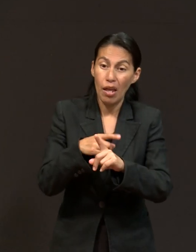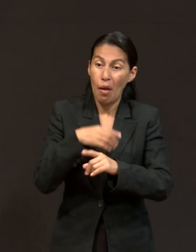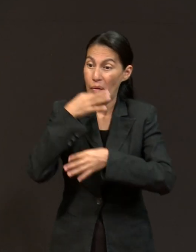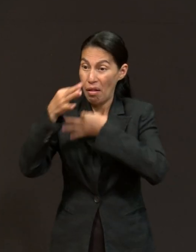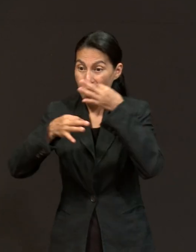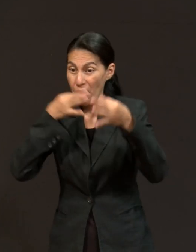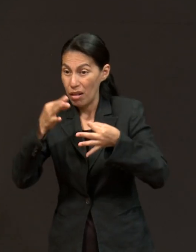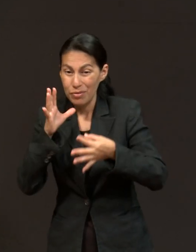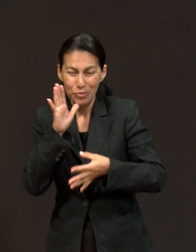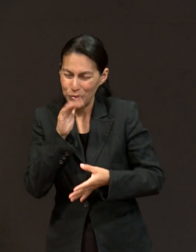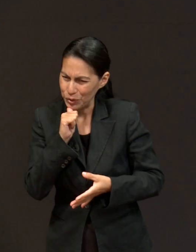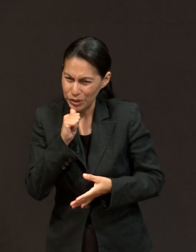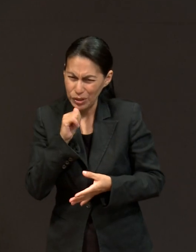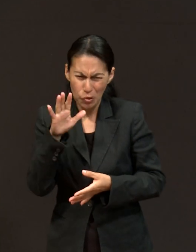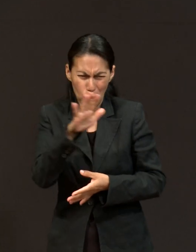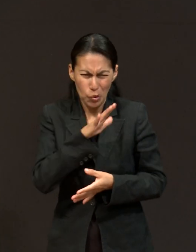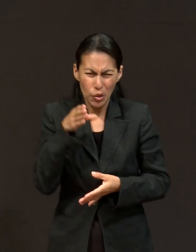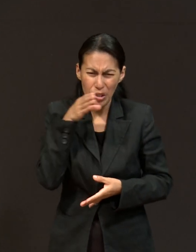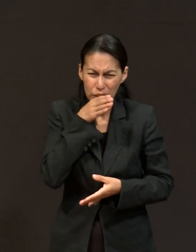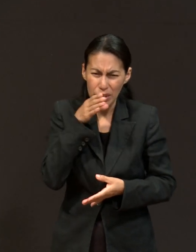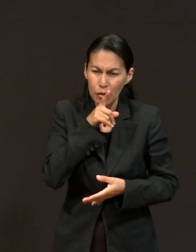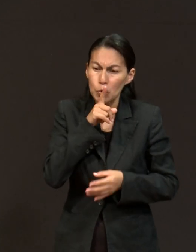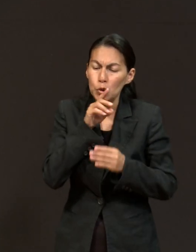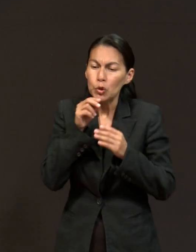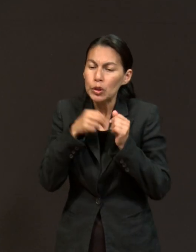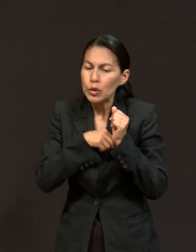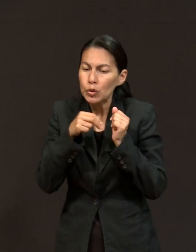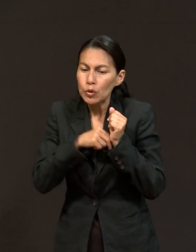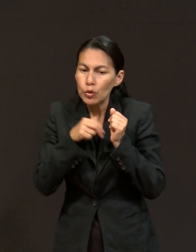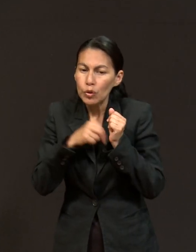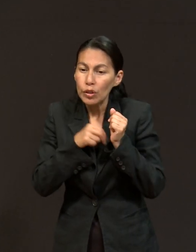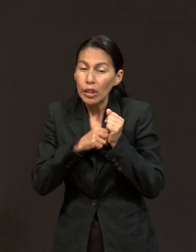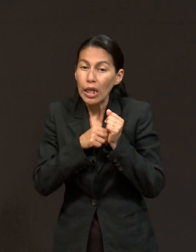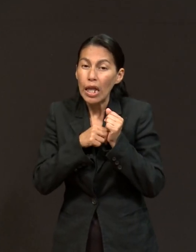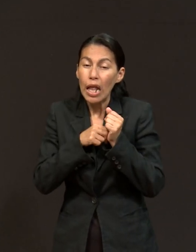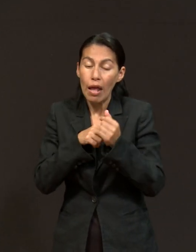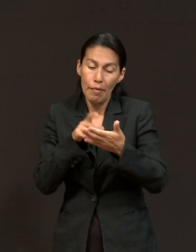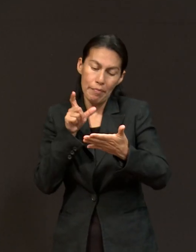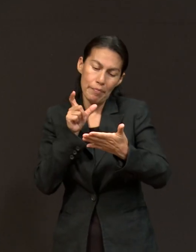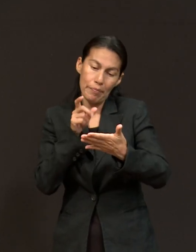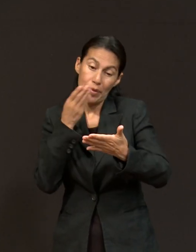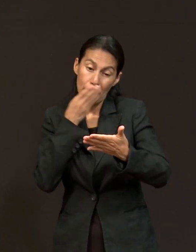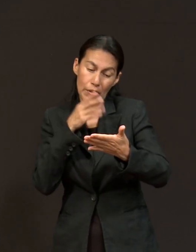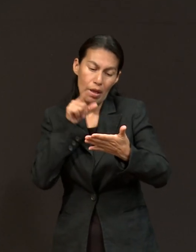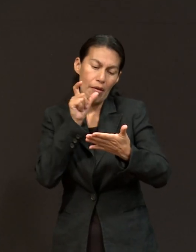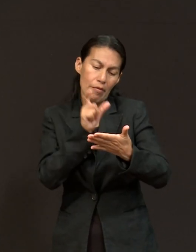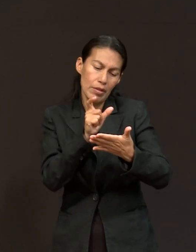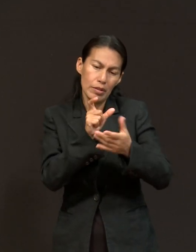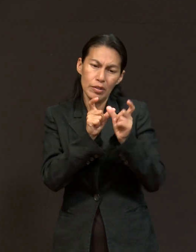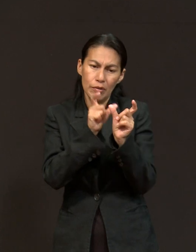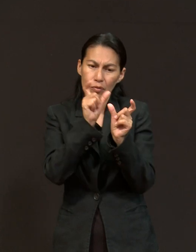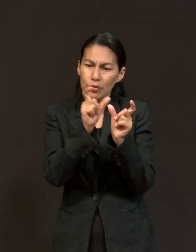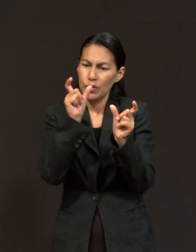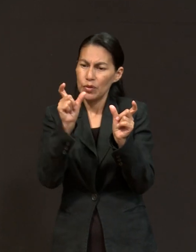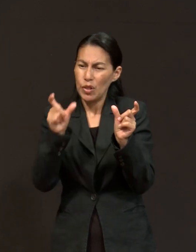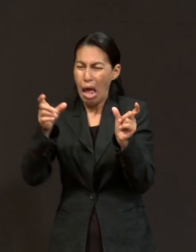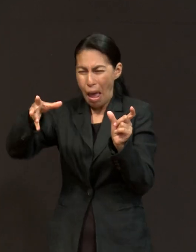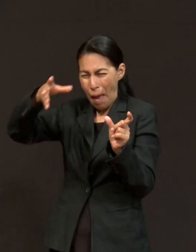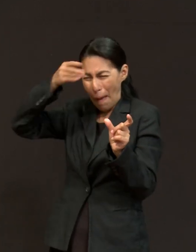Biblia que pudieran quedarse en sus mentes y que pudieran compartir con los demás. Entonces, lo reproducían de acuerdo a los trabajos que ellos hacían.